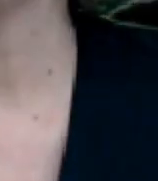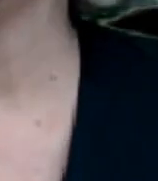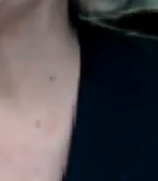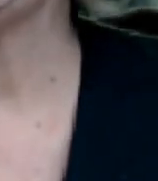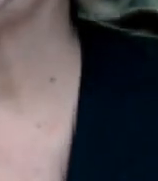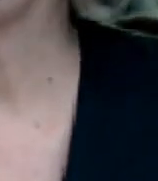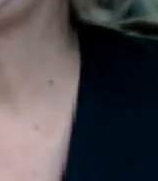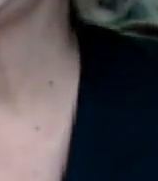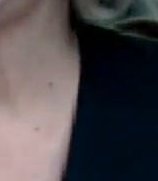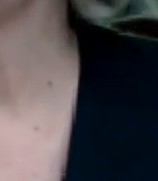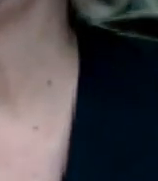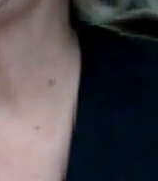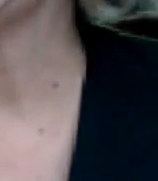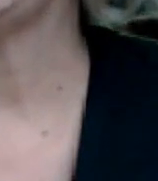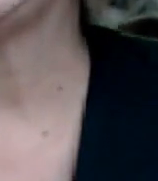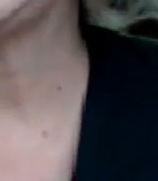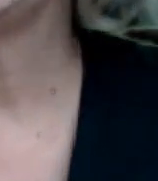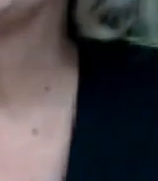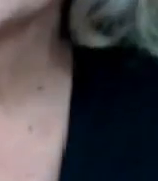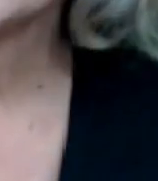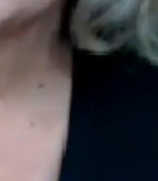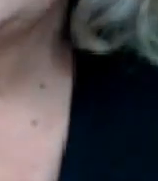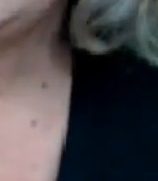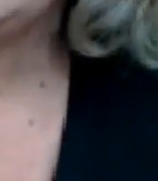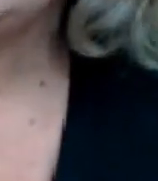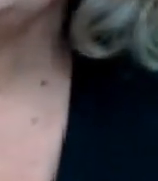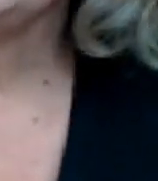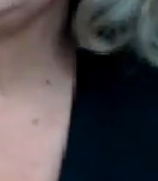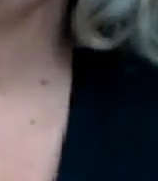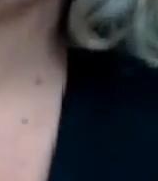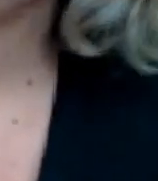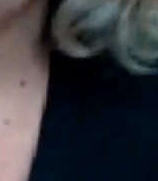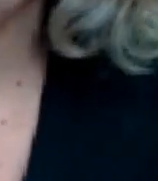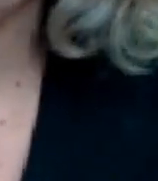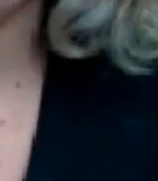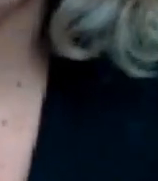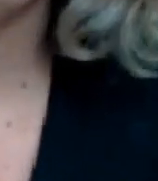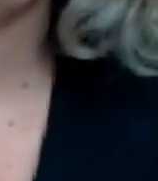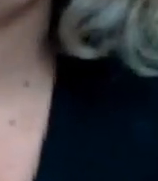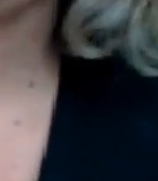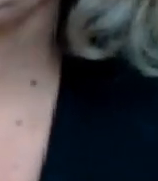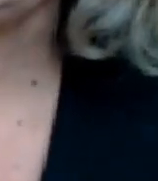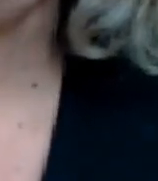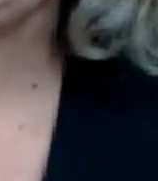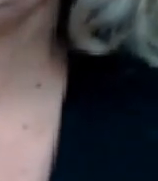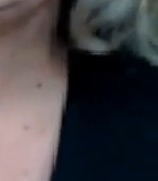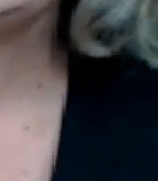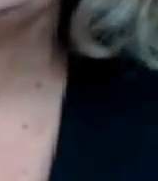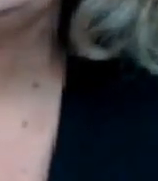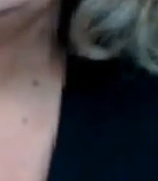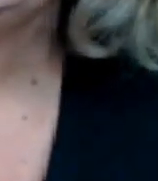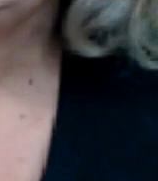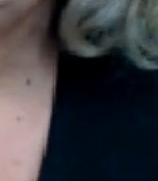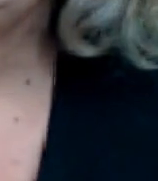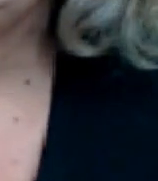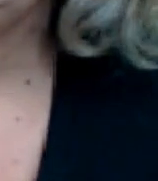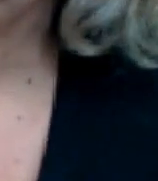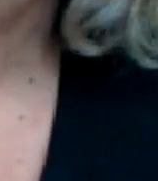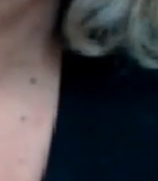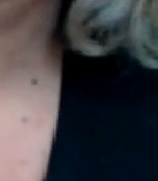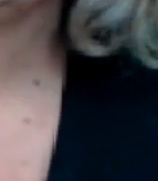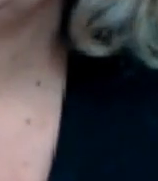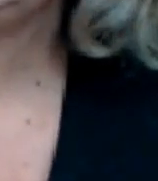da no se da basto no se quiere dar los brazos a torcer ah y luego como creo yo que porque también la ah